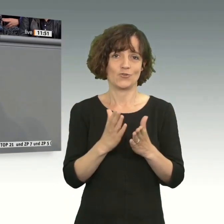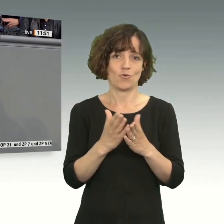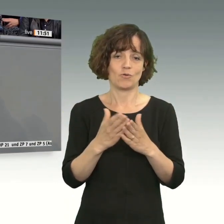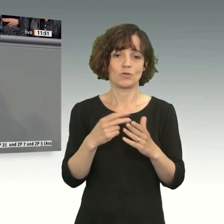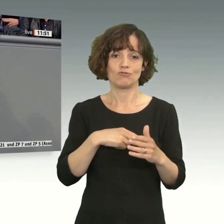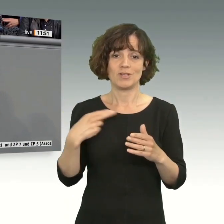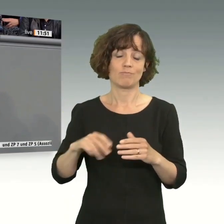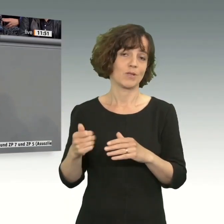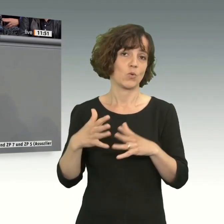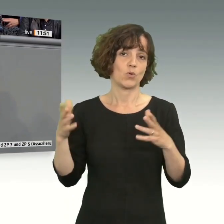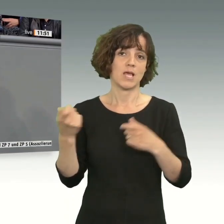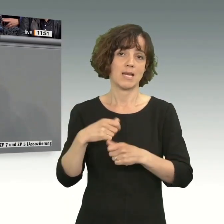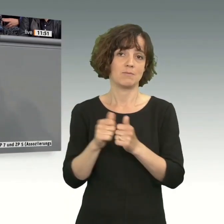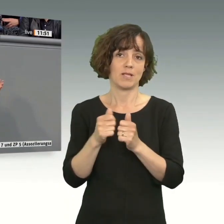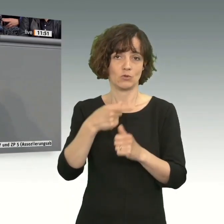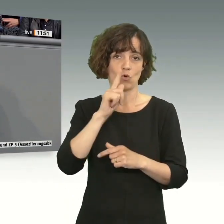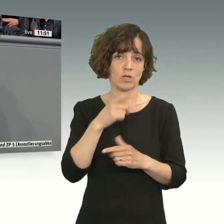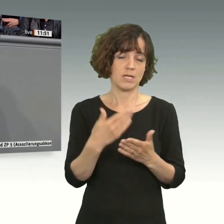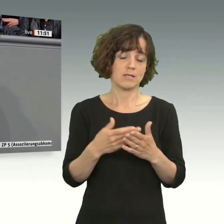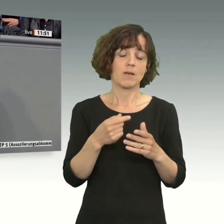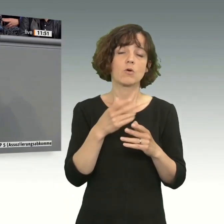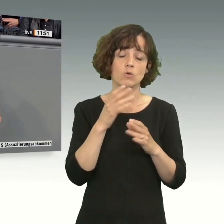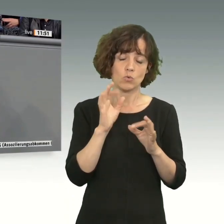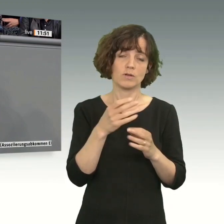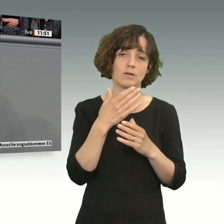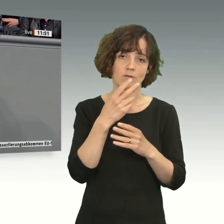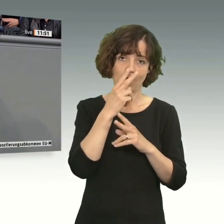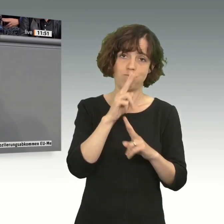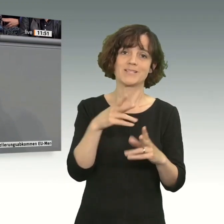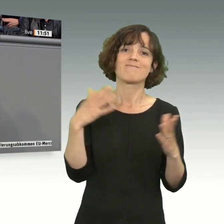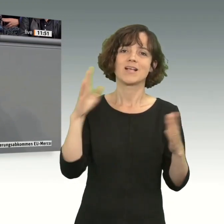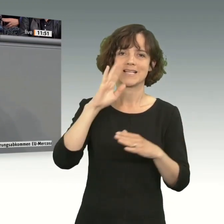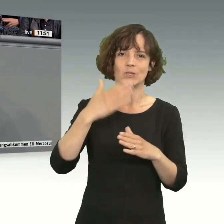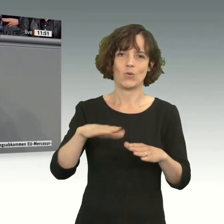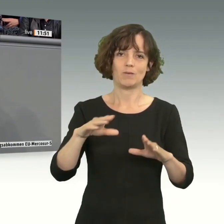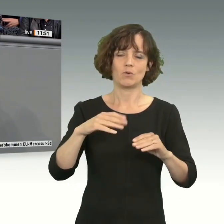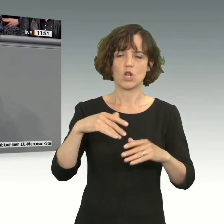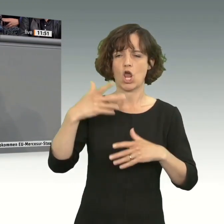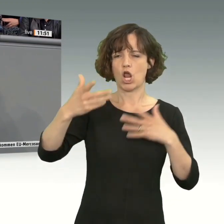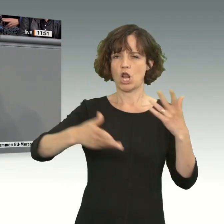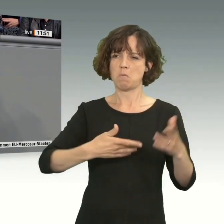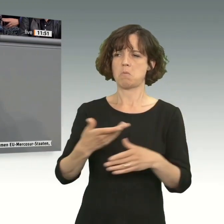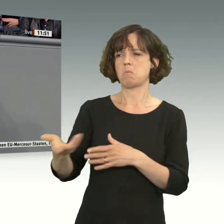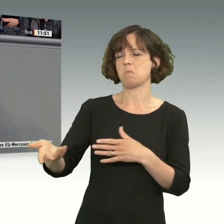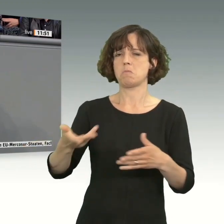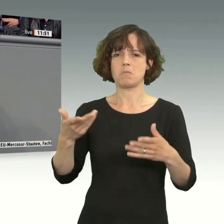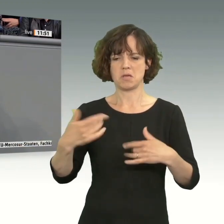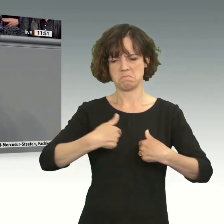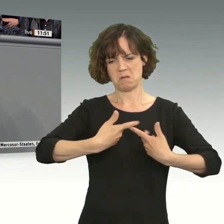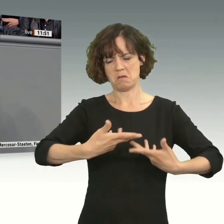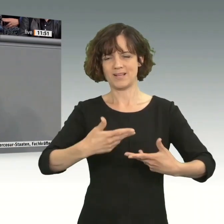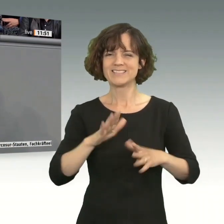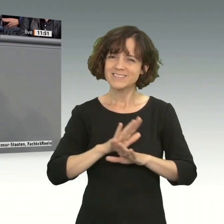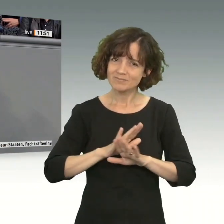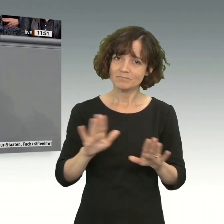China auch der größte Handelspartner von Deutschland. Insofern muss man da auch glaubwürdig in seiner Rhetorik sein, nicht abgehoben, nicht überheblich, nicht nur immer an sich denken.